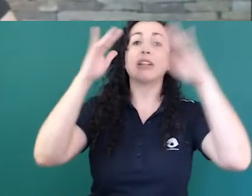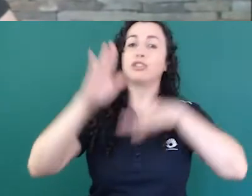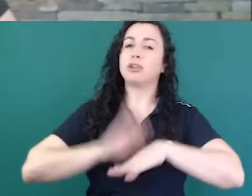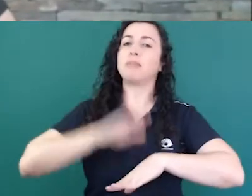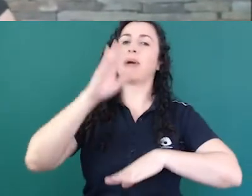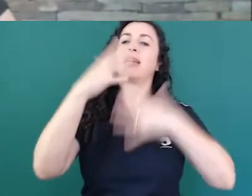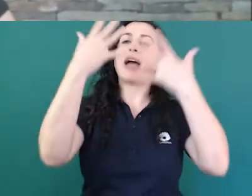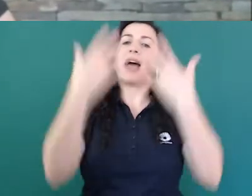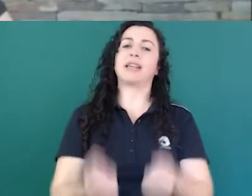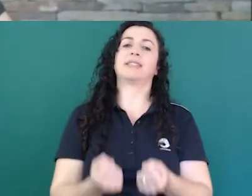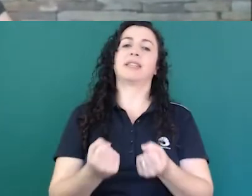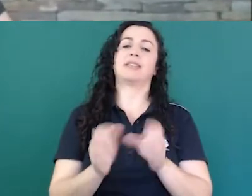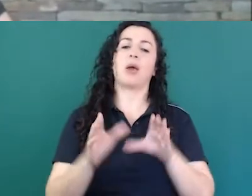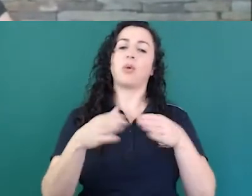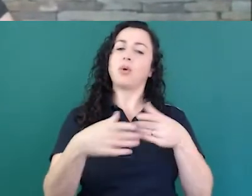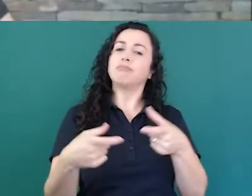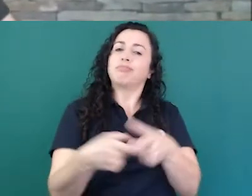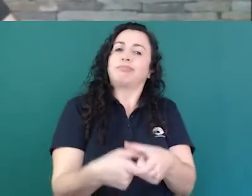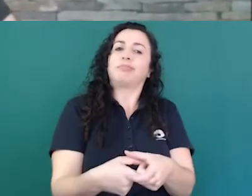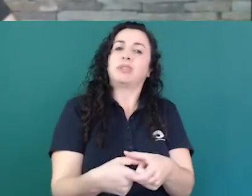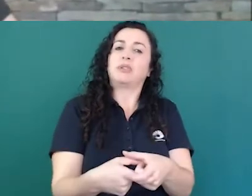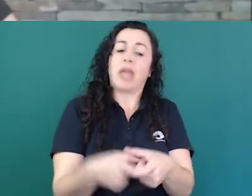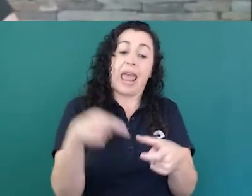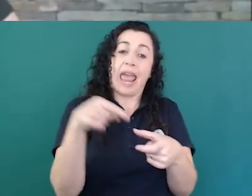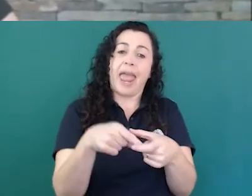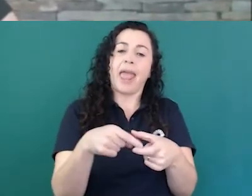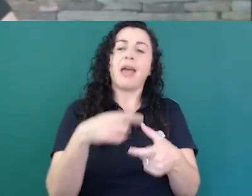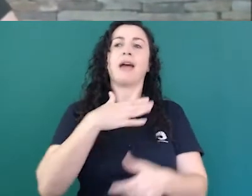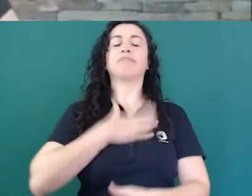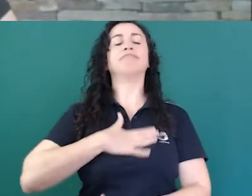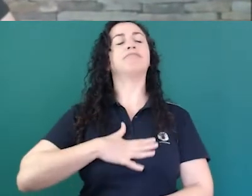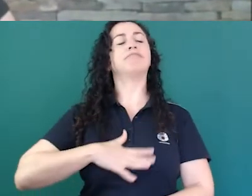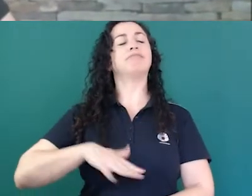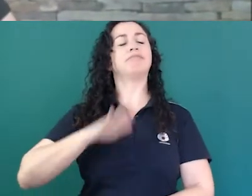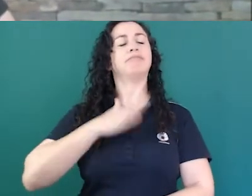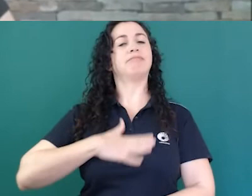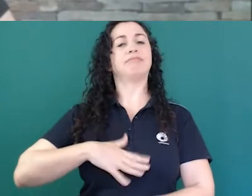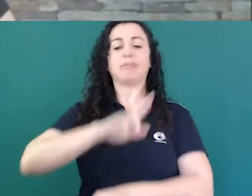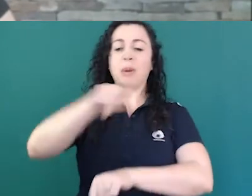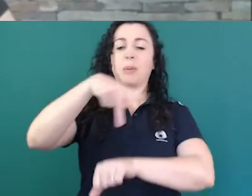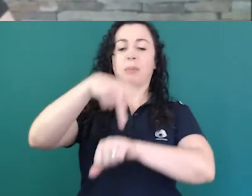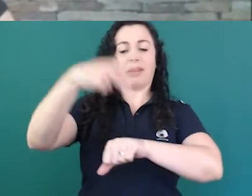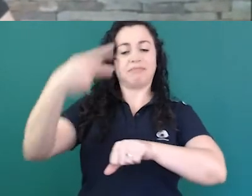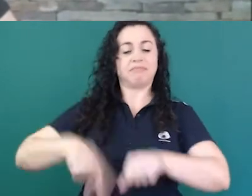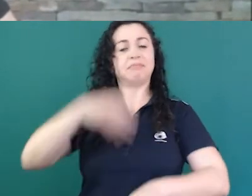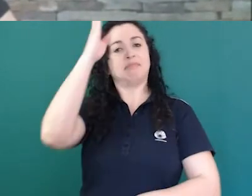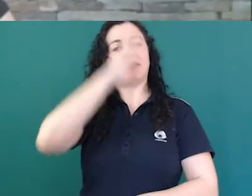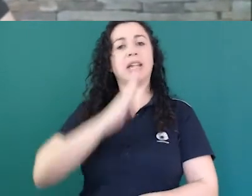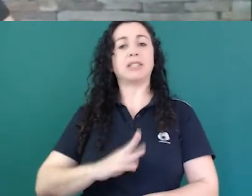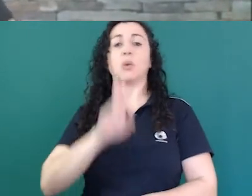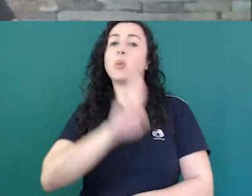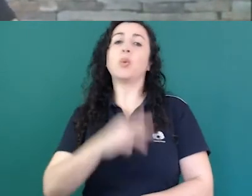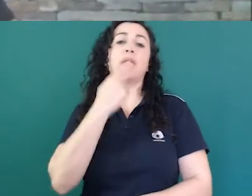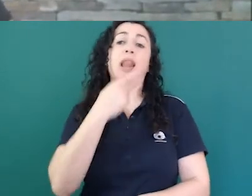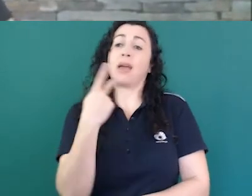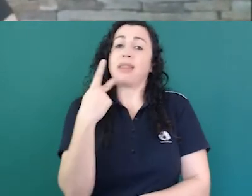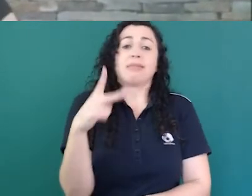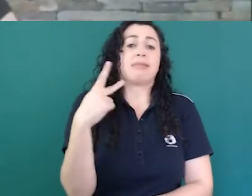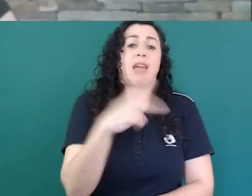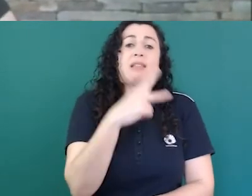vão se sentir mais à vontade dentro do nosso país falando as línguas que elas podem do jeito que elas sabem então